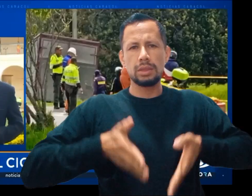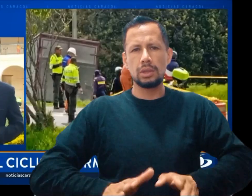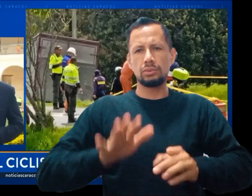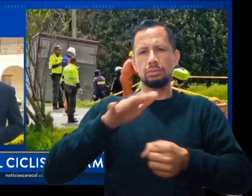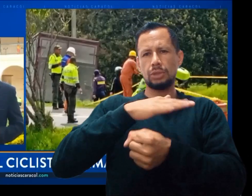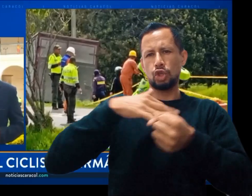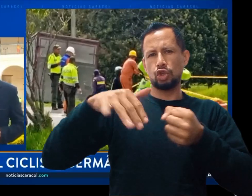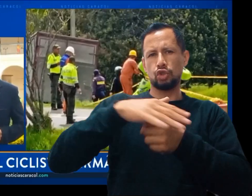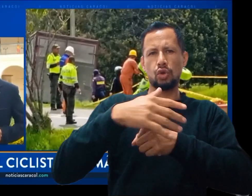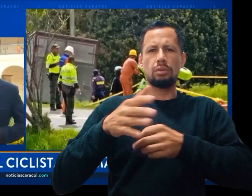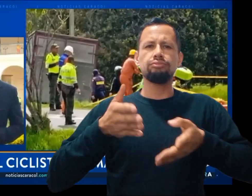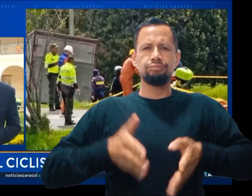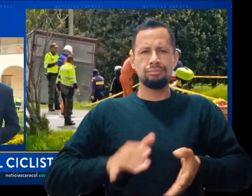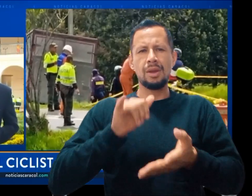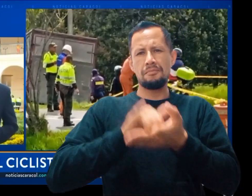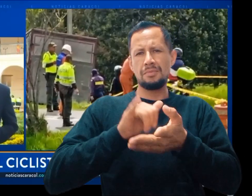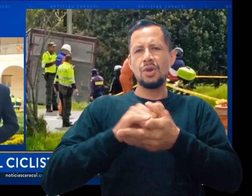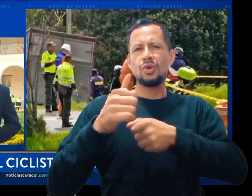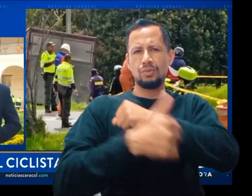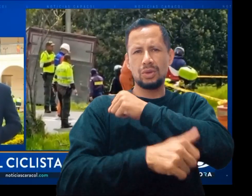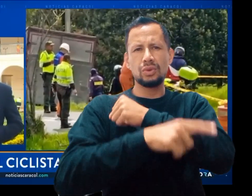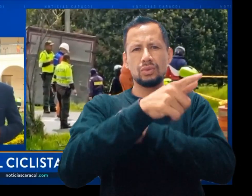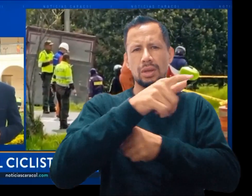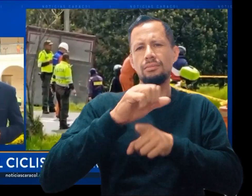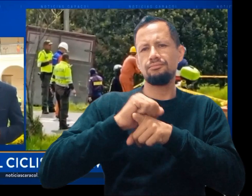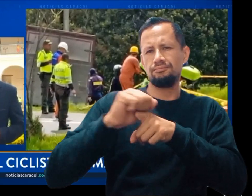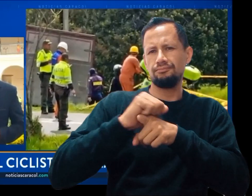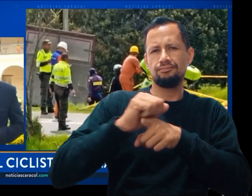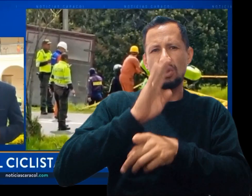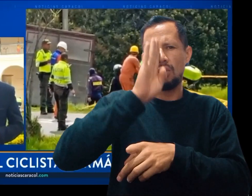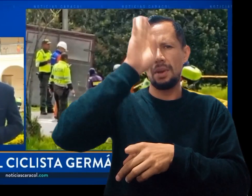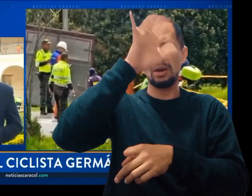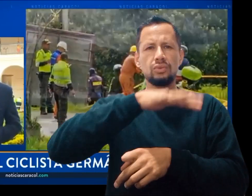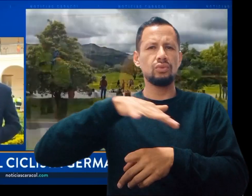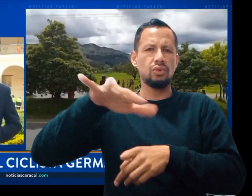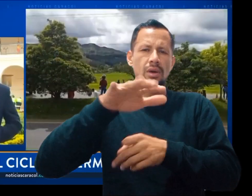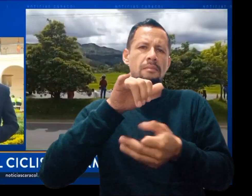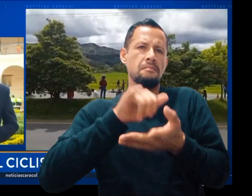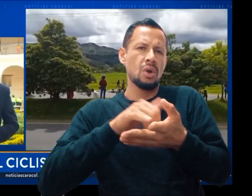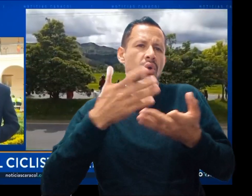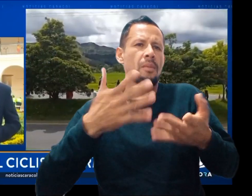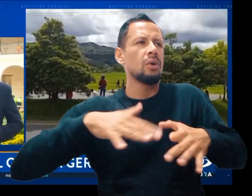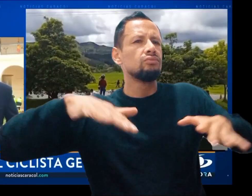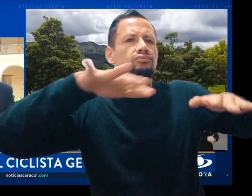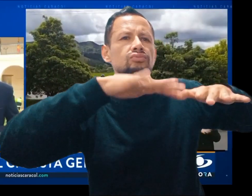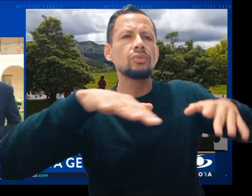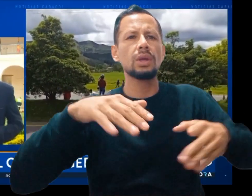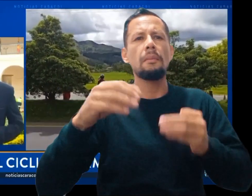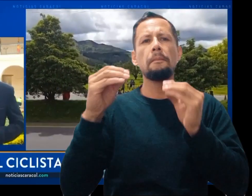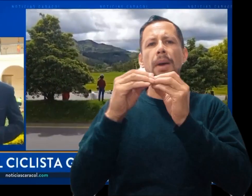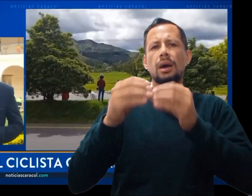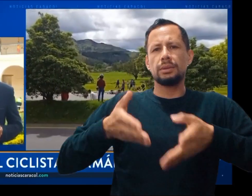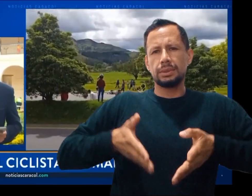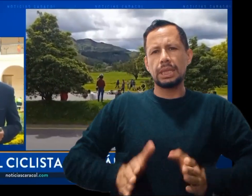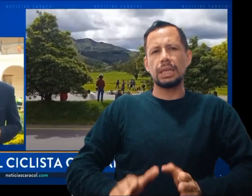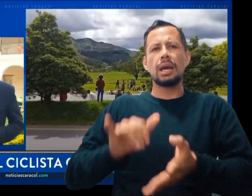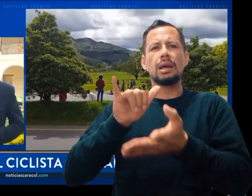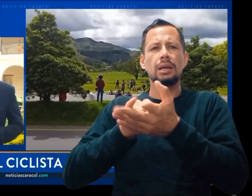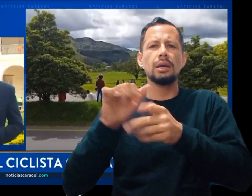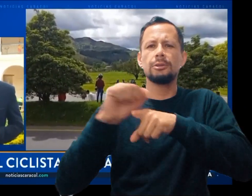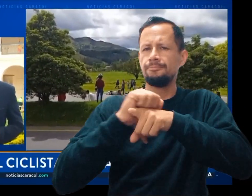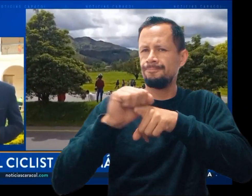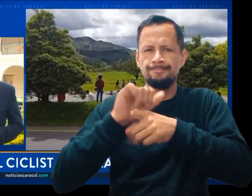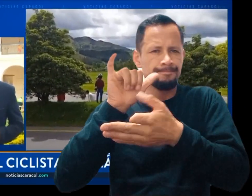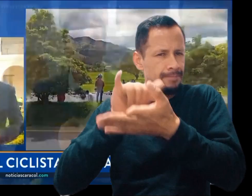Cundinamarca, oriundo de Cundinamarca, transitaba normalmente en sus entrenamientos por el departamento de Boyacá y el departamento de donde era oriundo. Realizaba